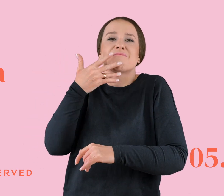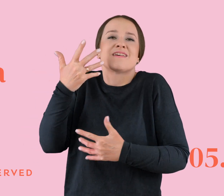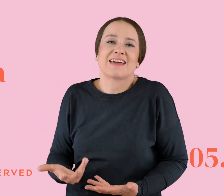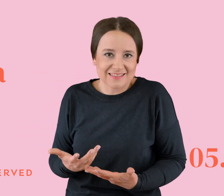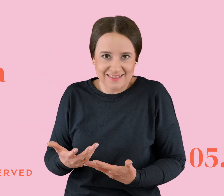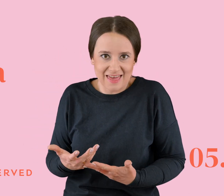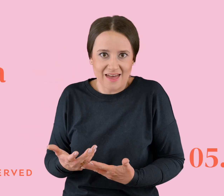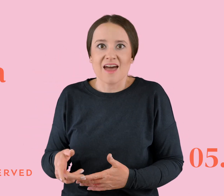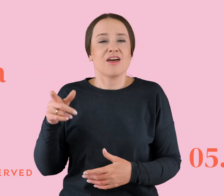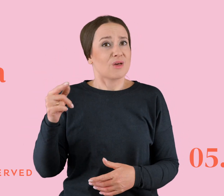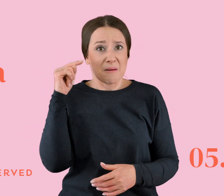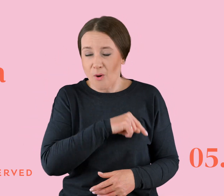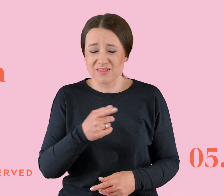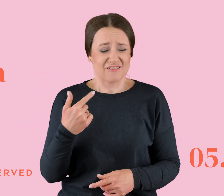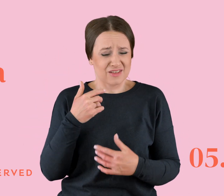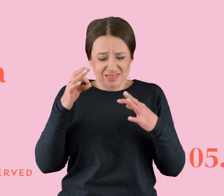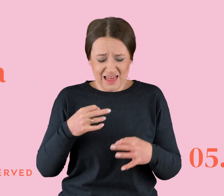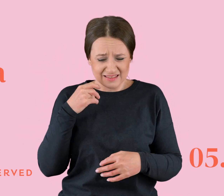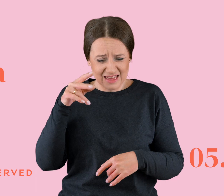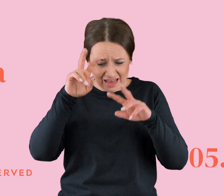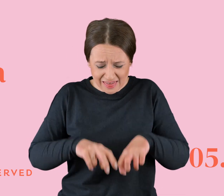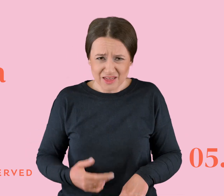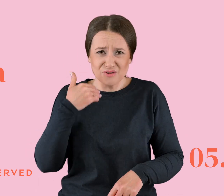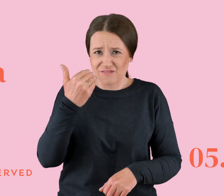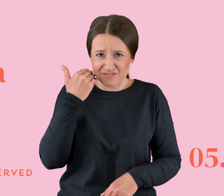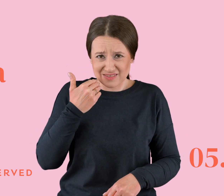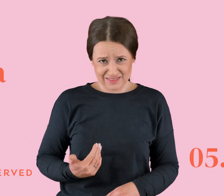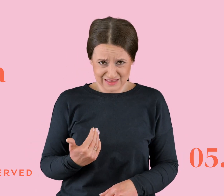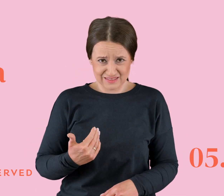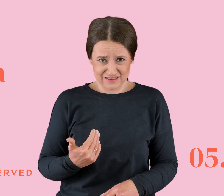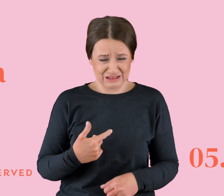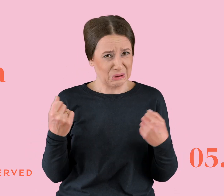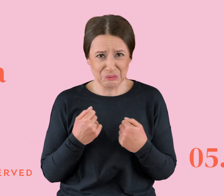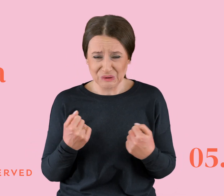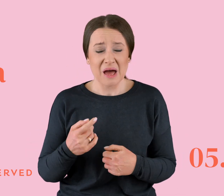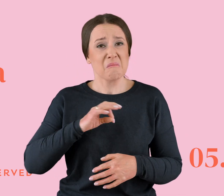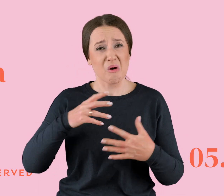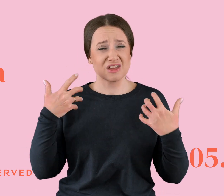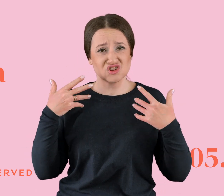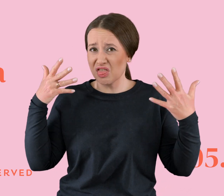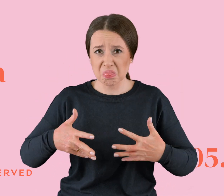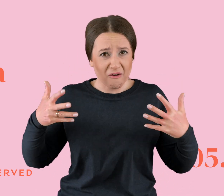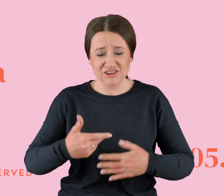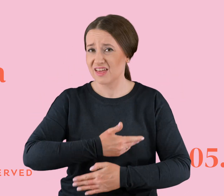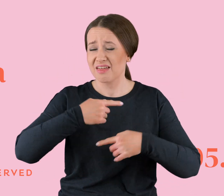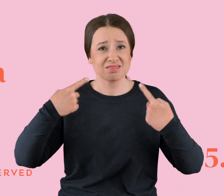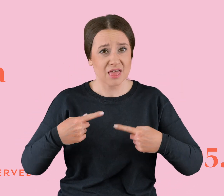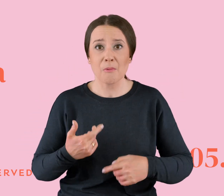aż wstyd, że dałem się wsadzić pod pantofel głębiej, niż ma sam Rów Mariański. Moje życie towarzyskie w zasadzie nie istniało, bo spotykałem się tylko